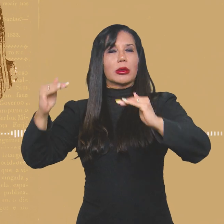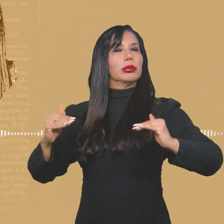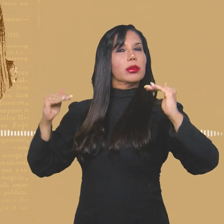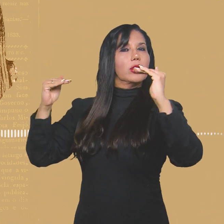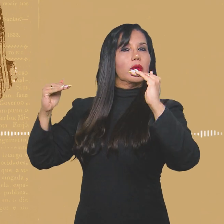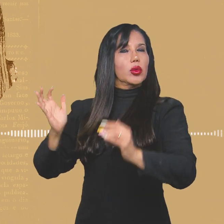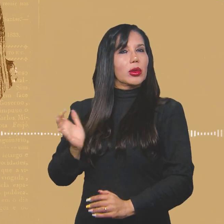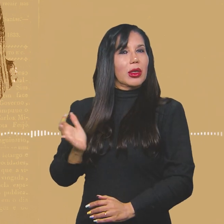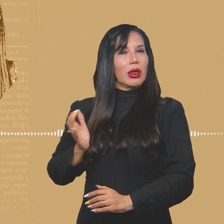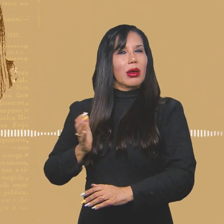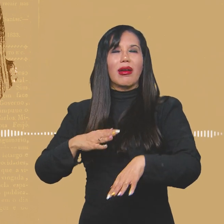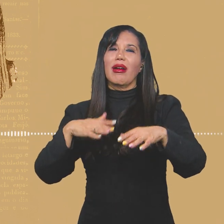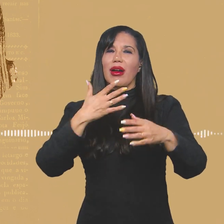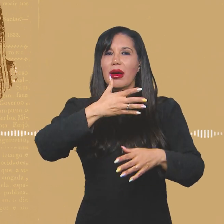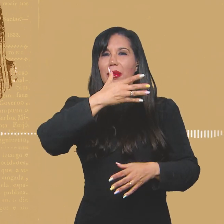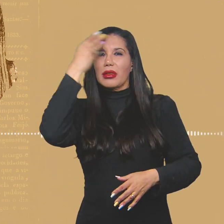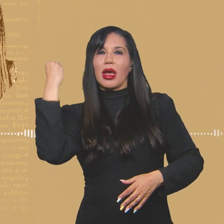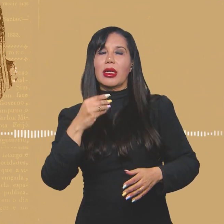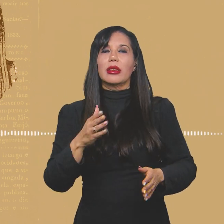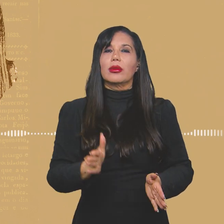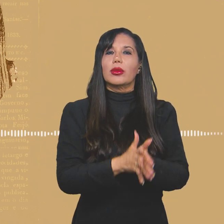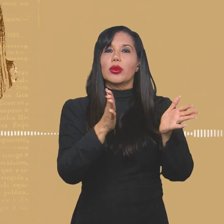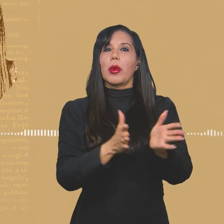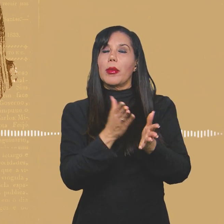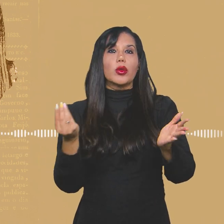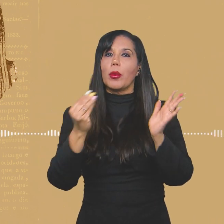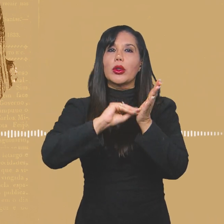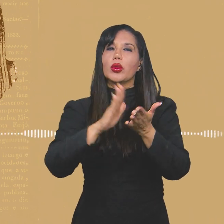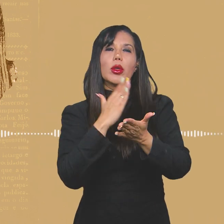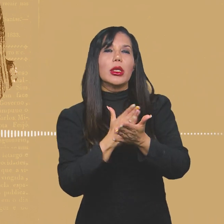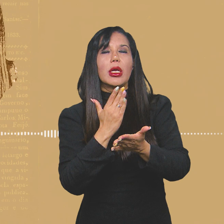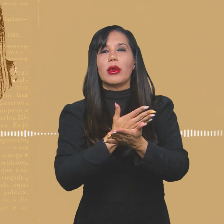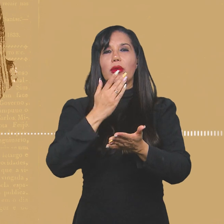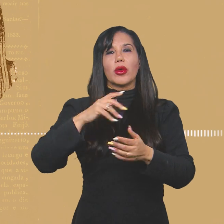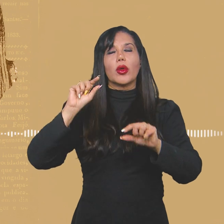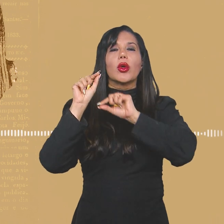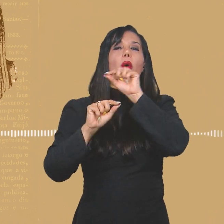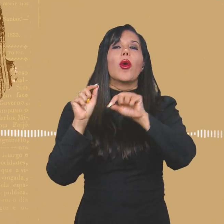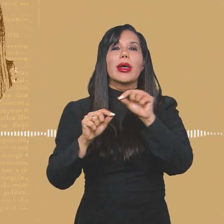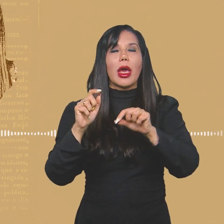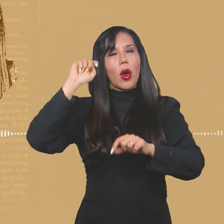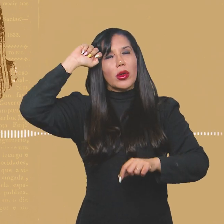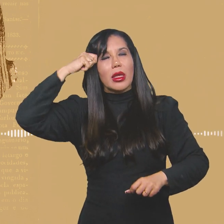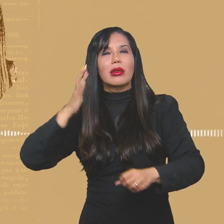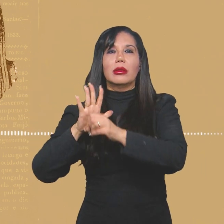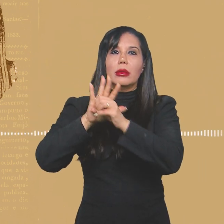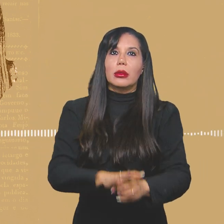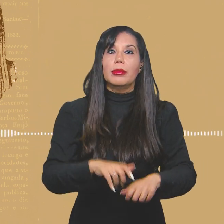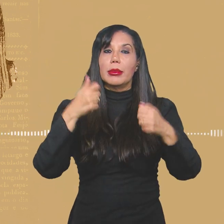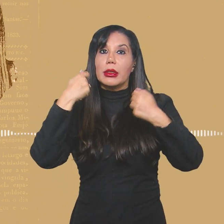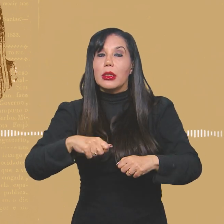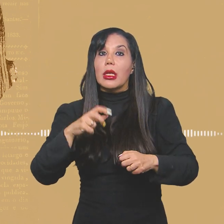fatos não se incluem nos livros escolares. Aos negros e oprimidos, cabe reformular e revisar nossa